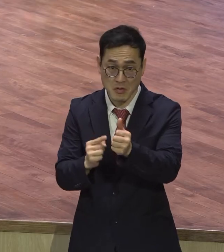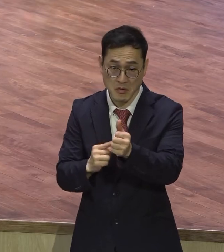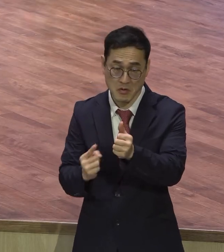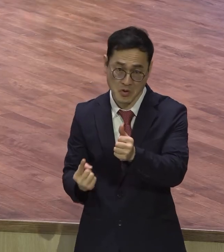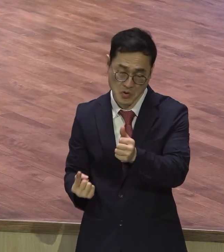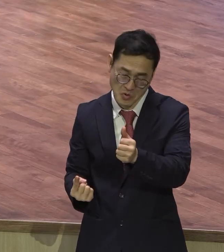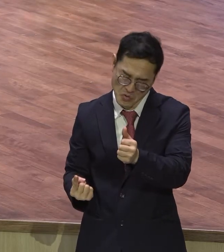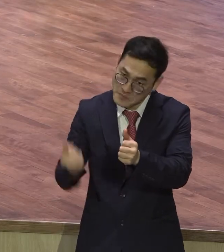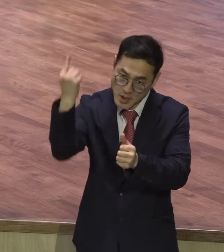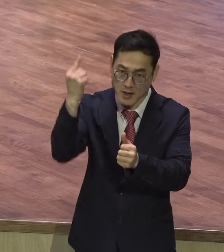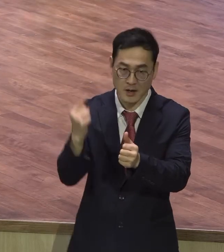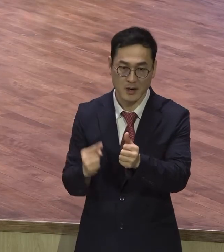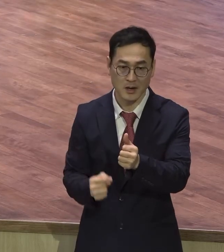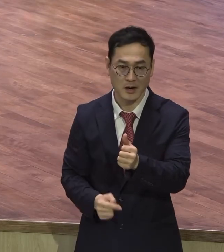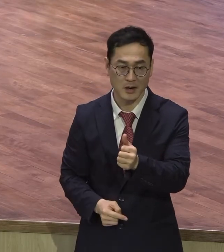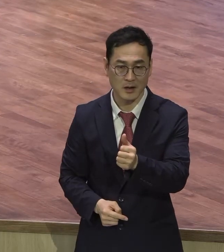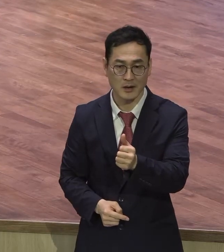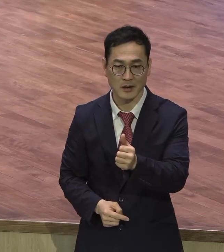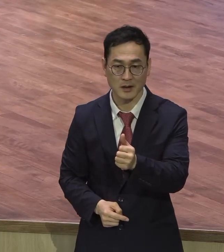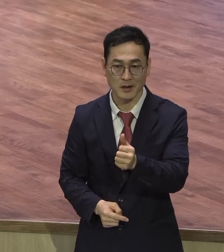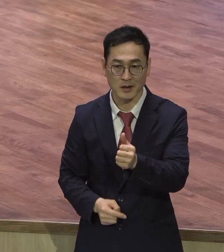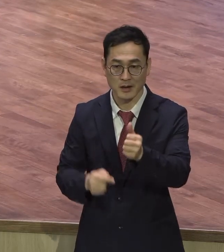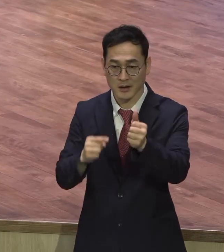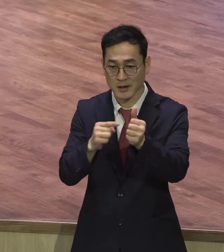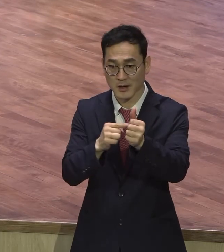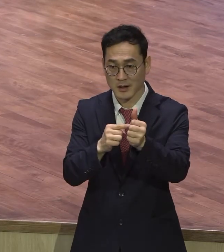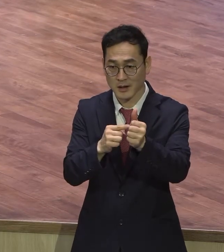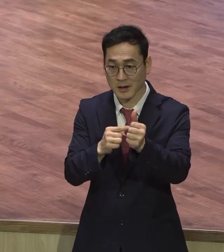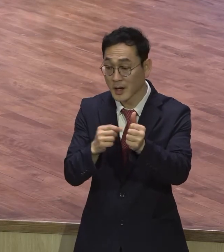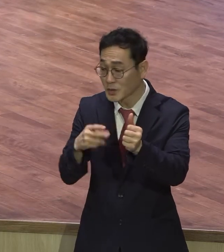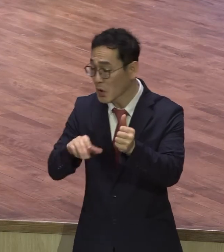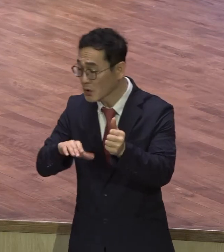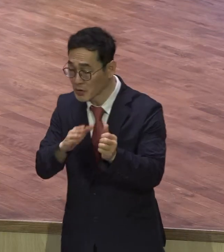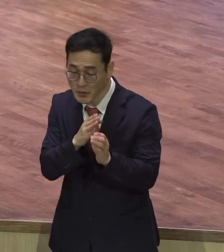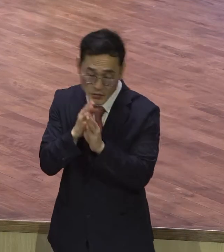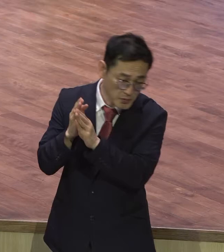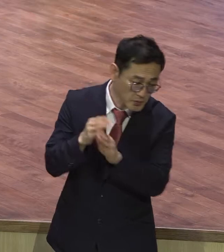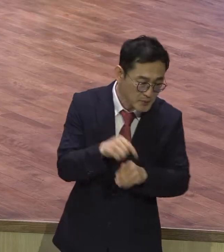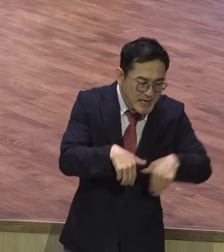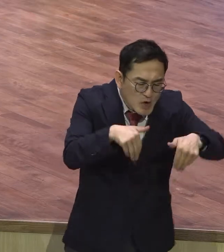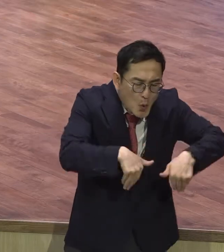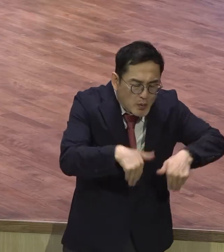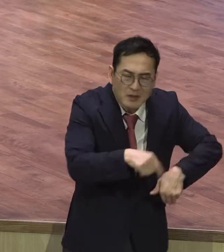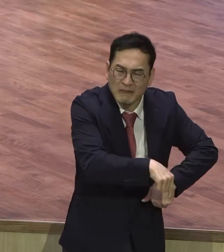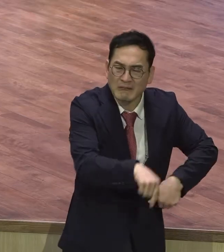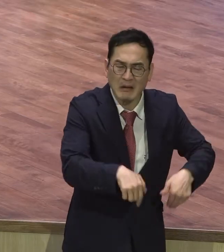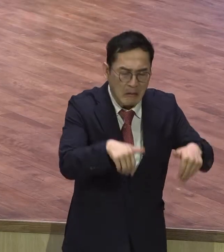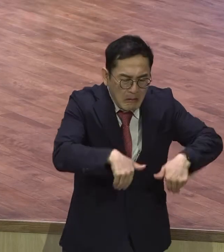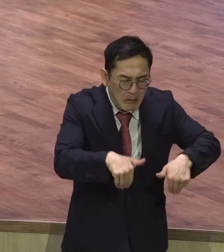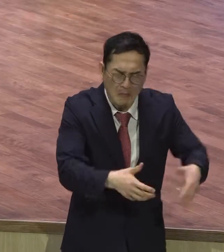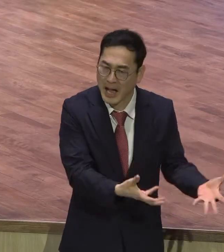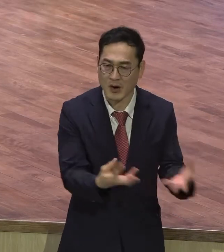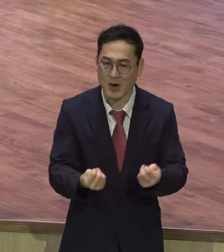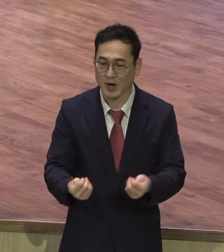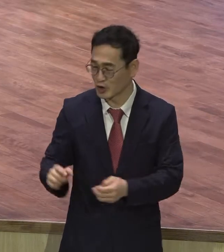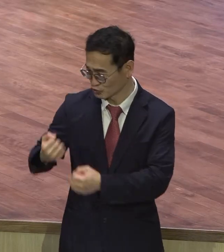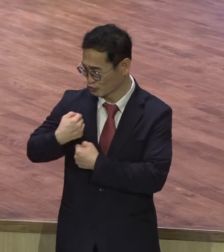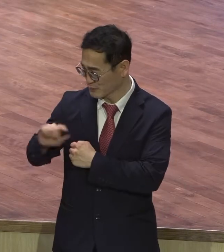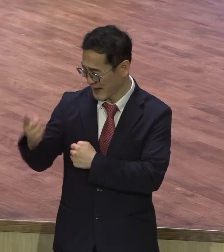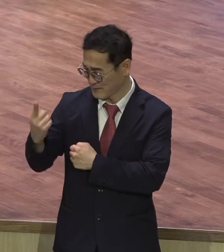되는데 그 장교였어요. 그리고 그 밑에는 어떤 사람이죠. 불이나 하인들은 더 많겠죠. 100명은 군인들이고 그 밑에 하인들은 뭐